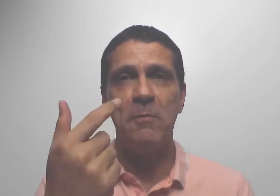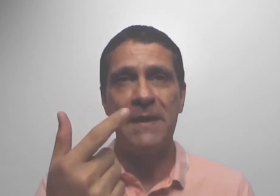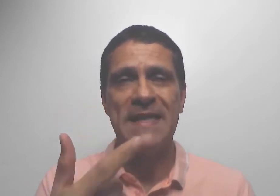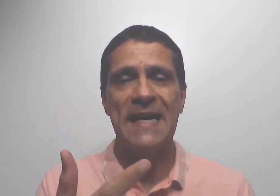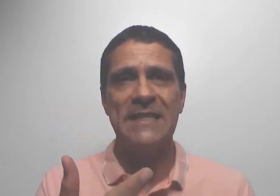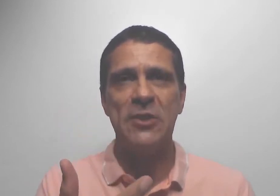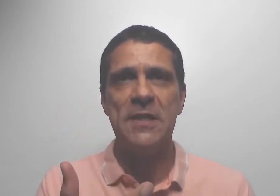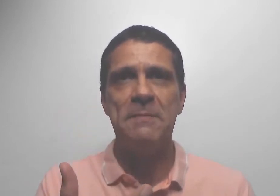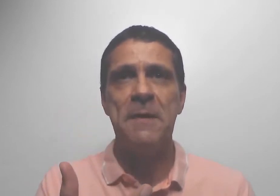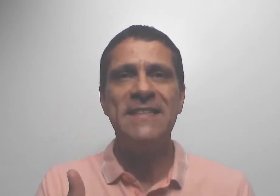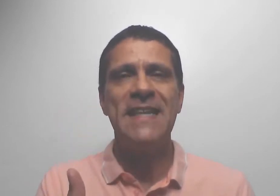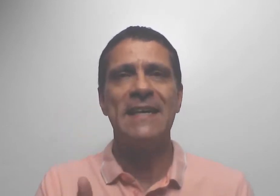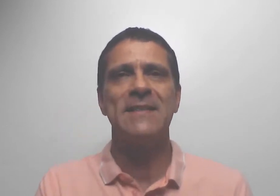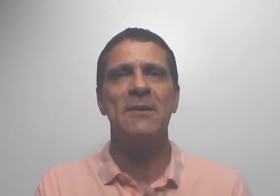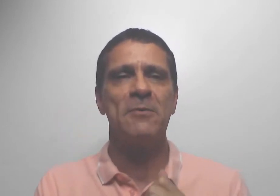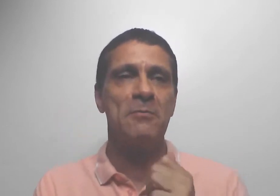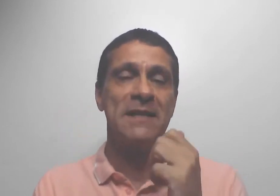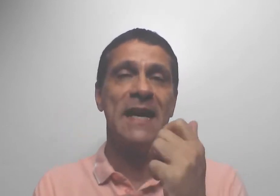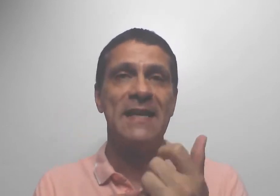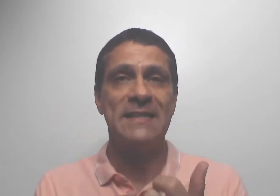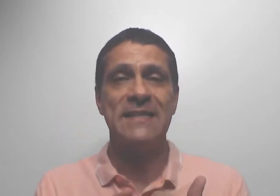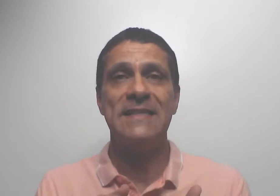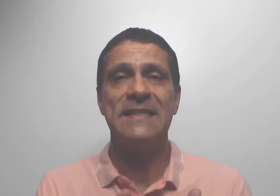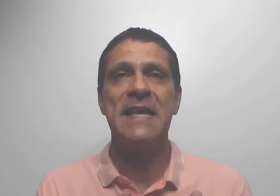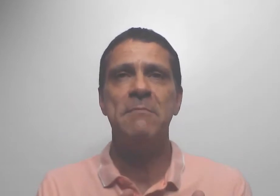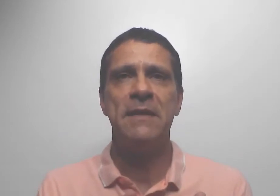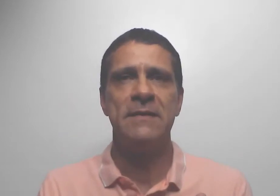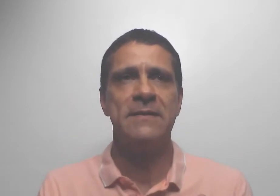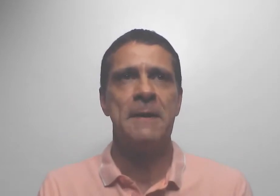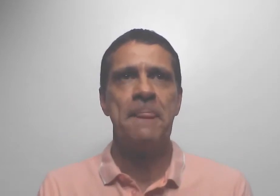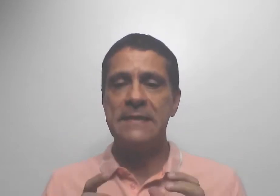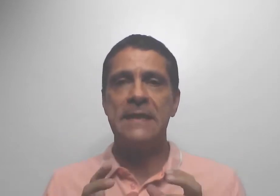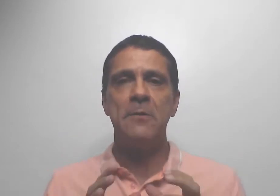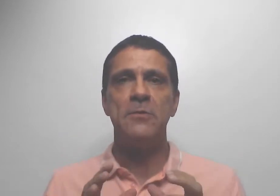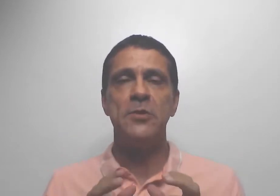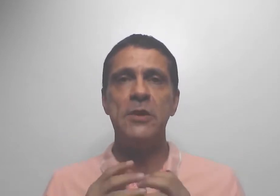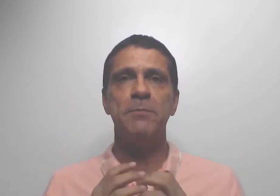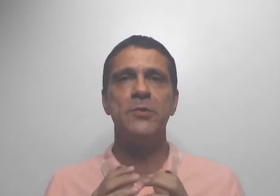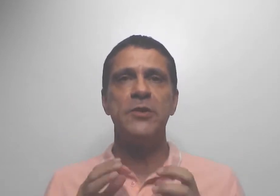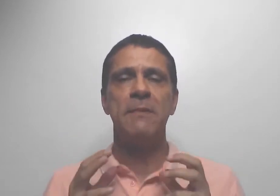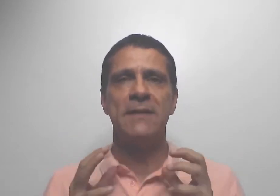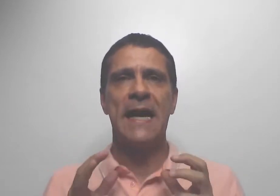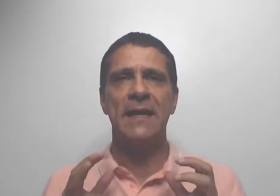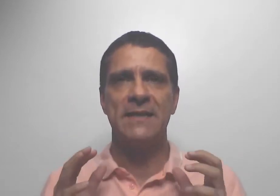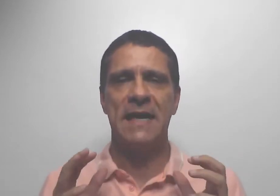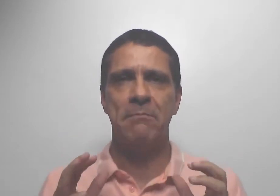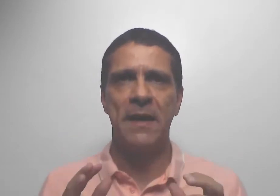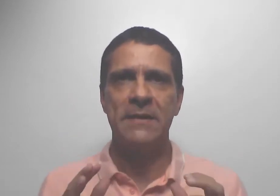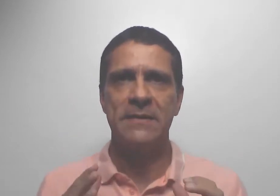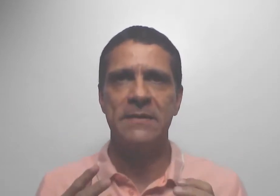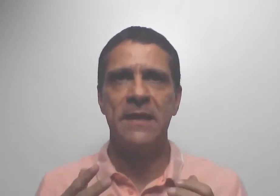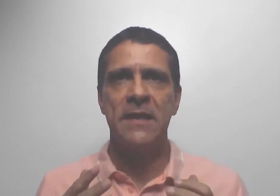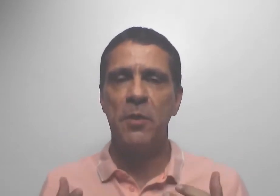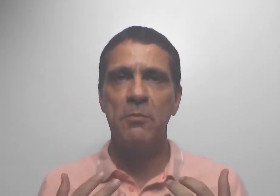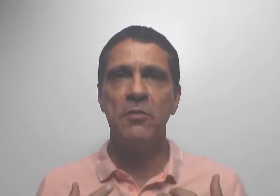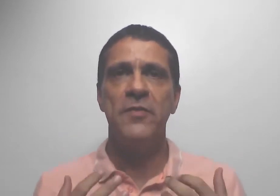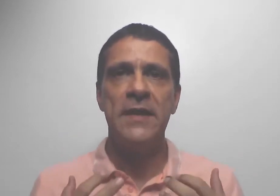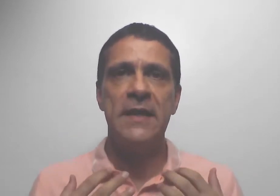com mandalas de meditação, mandalas sistêmicas, que são tipos de mandalas capazes de promover